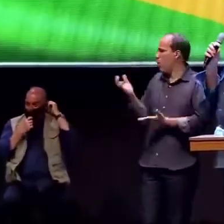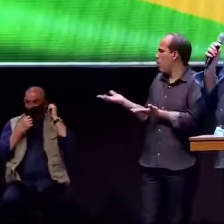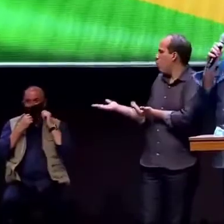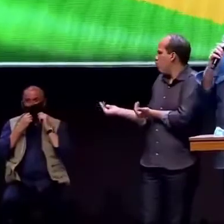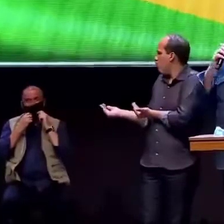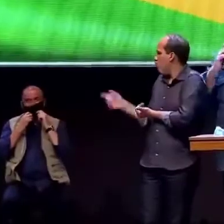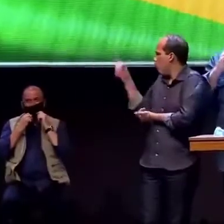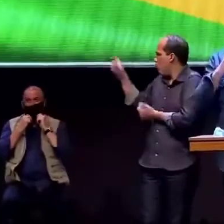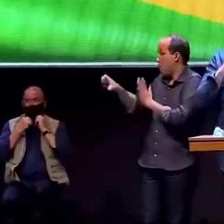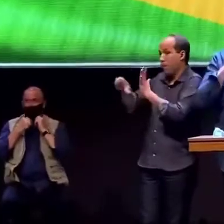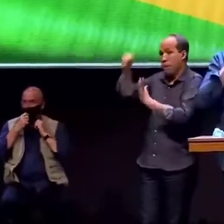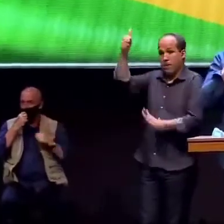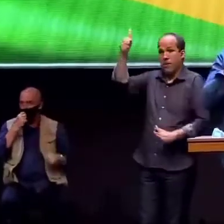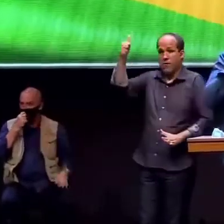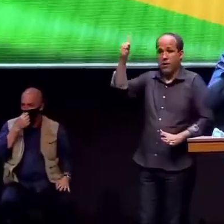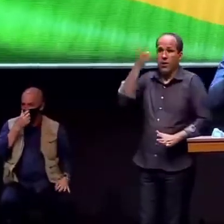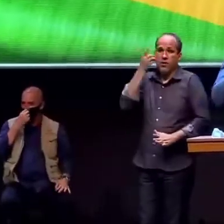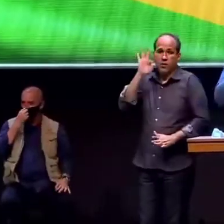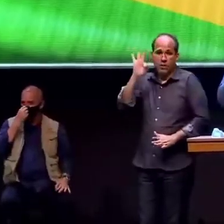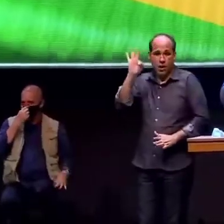garoto novo, primeiro mandato